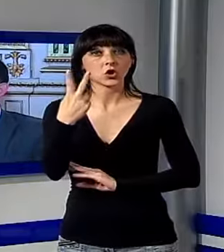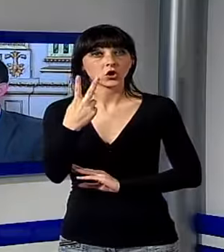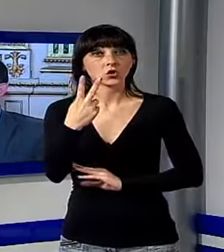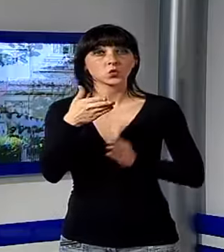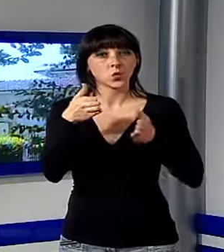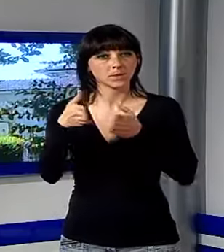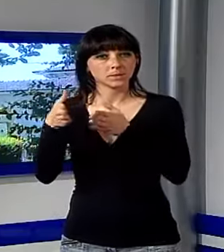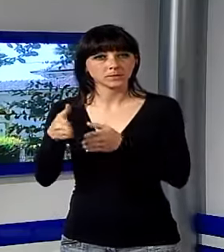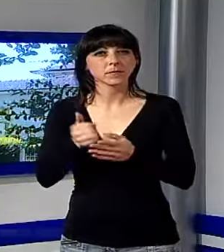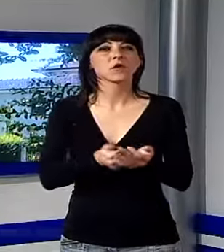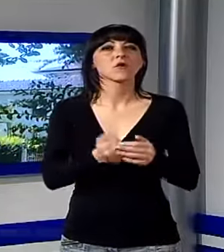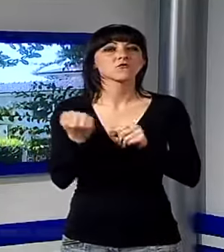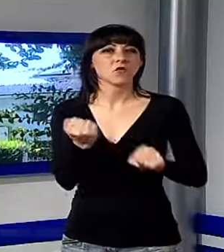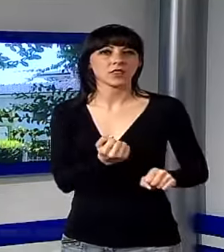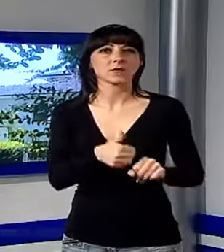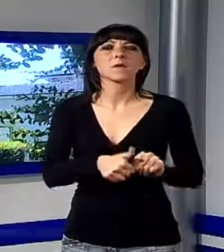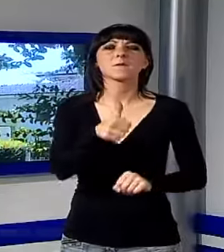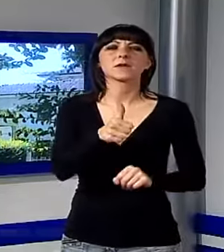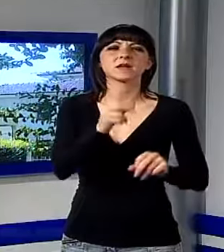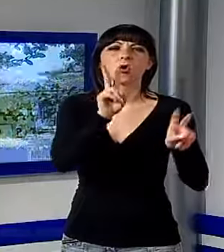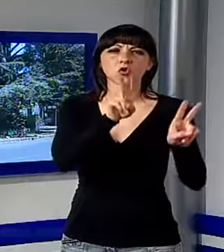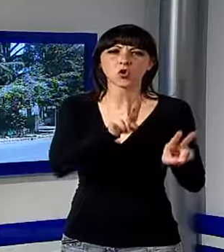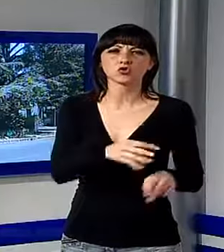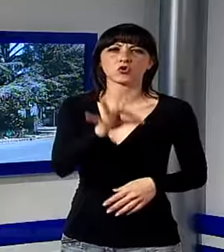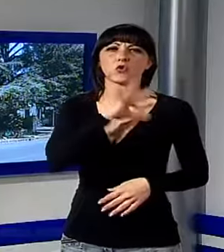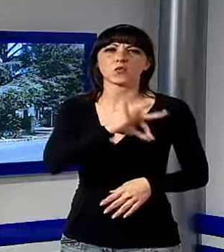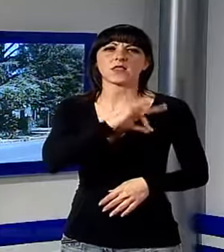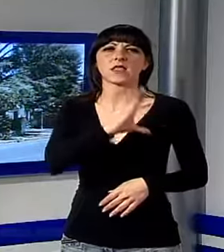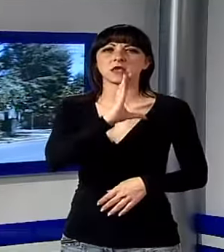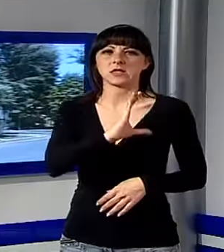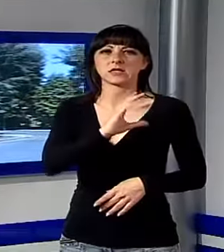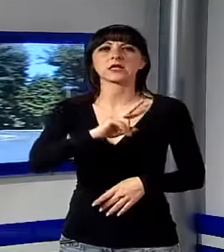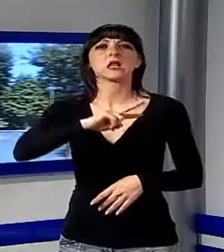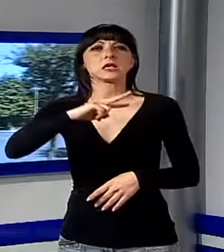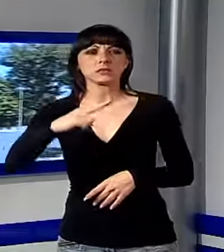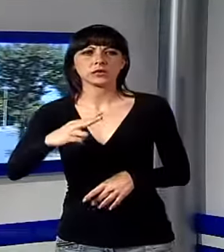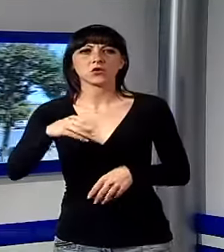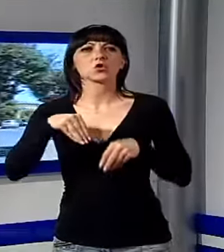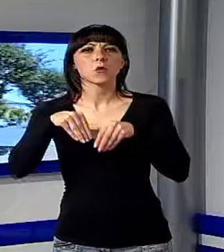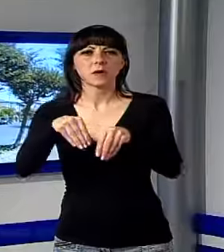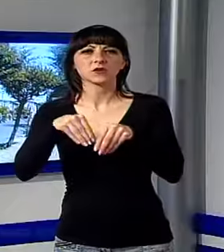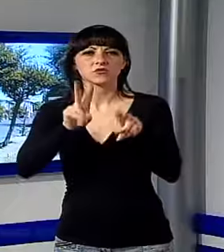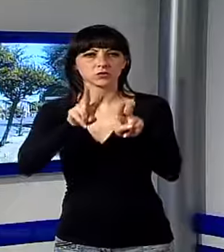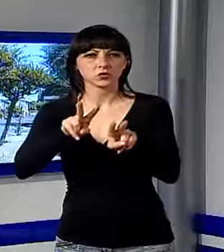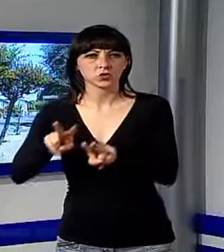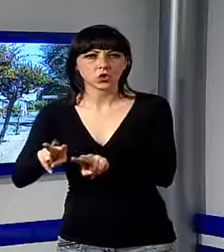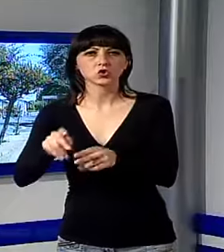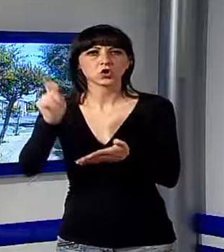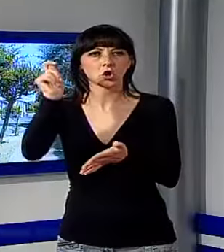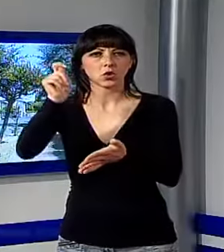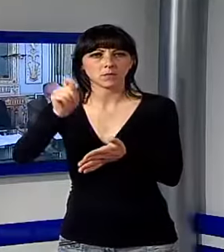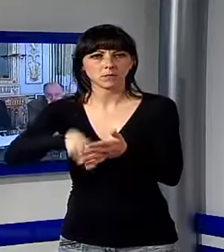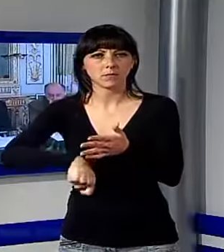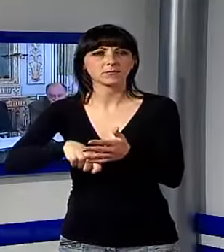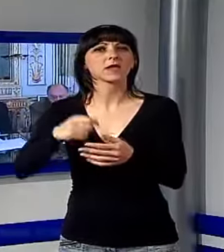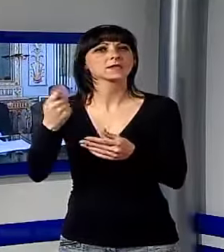fondamentali, quello della revisione delle rendite catastali e quello della partecipazione all'accertamento erariale. In una